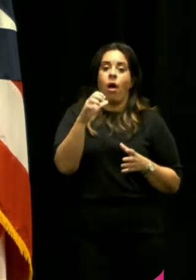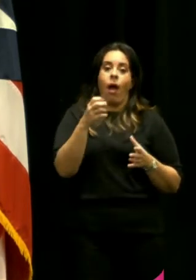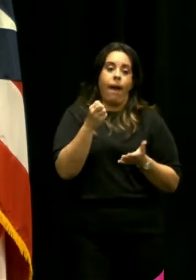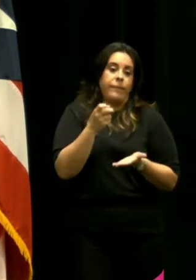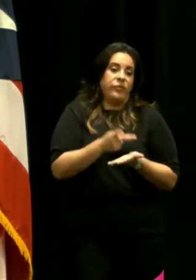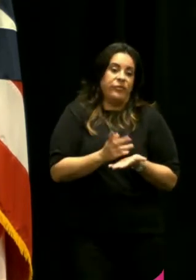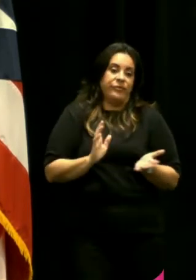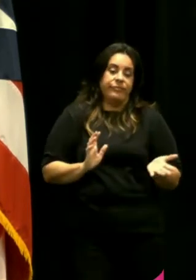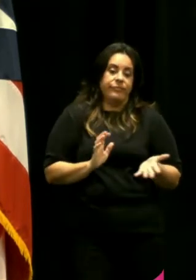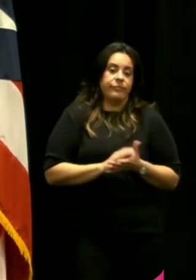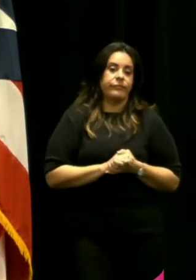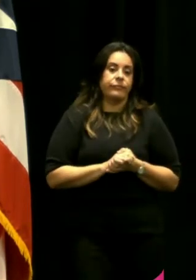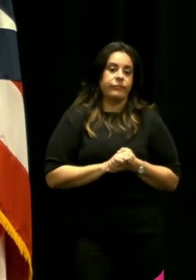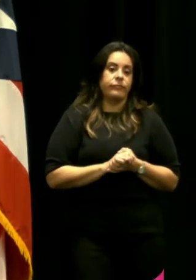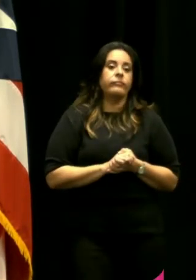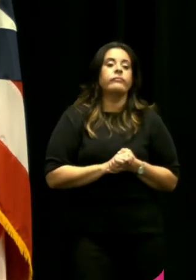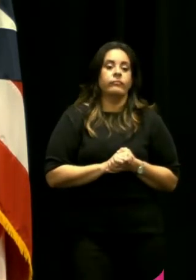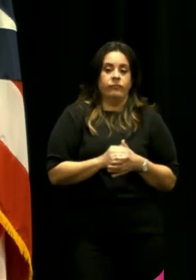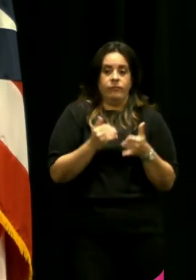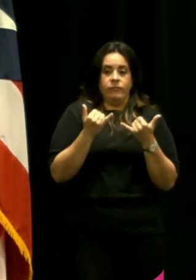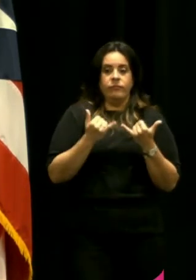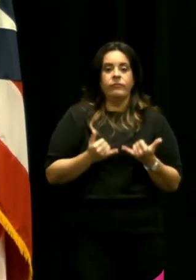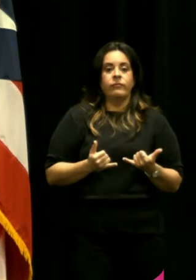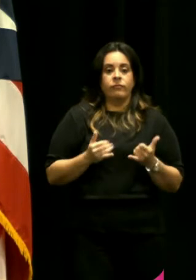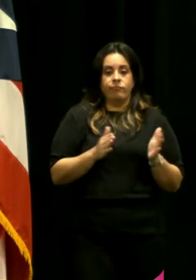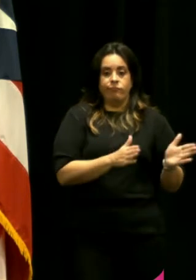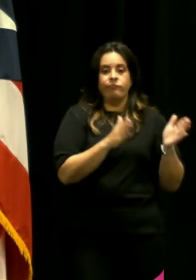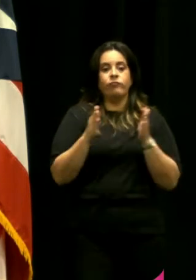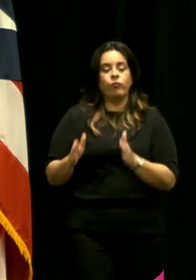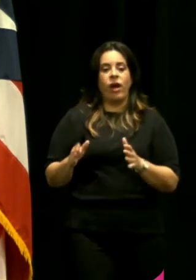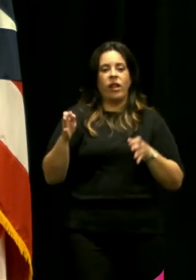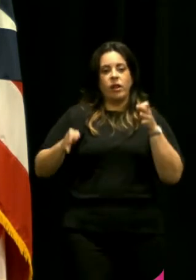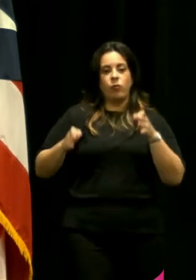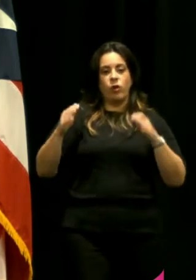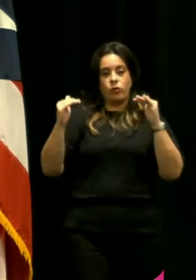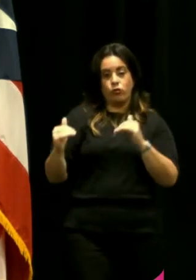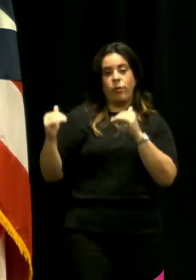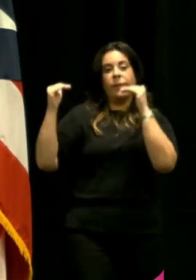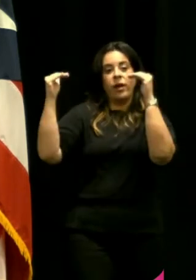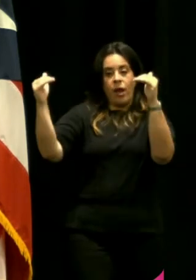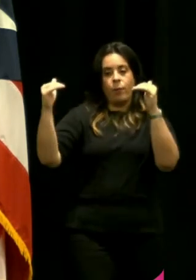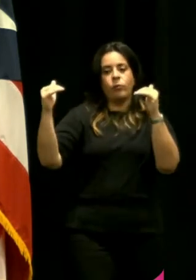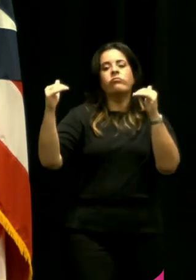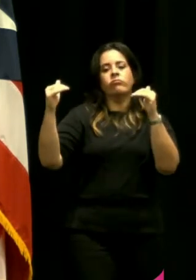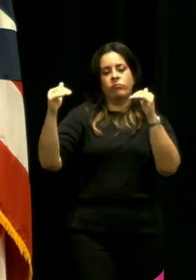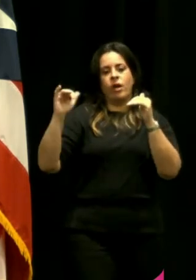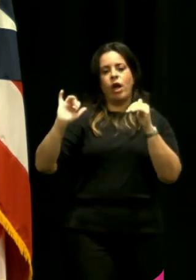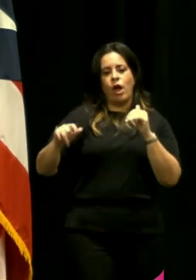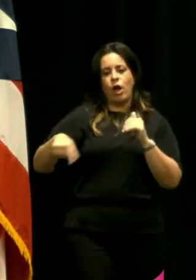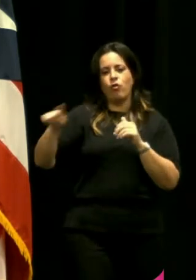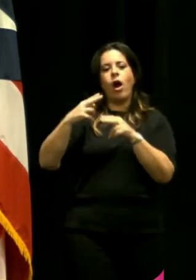entonces le corresponderá en su momento al tribunal supremo designarlo